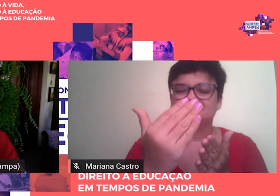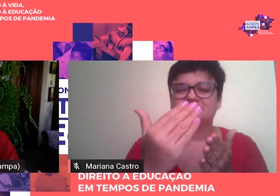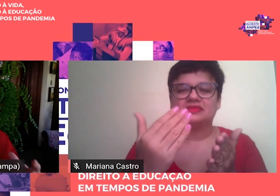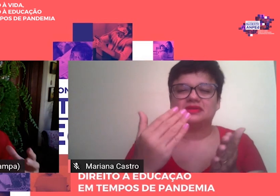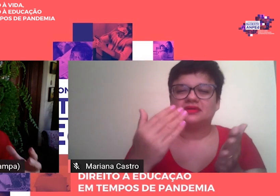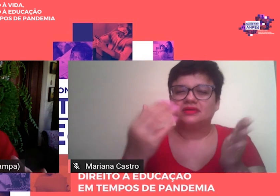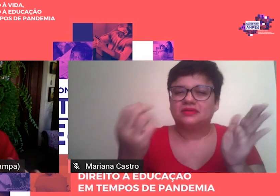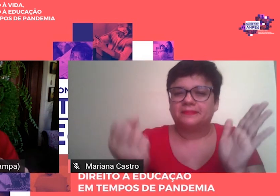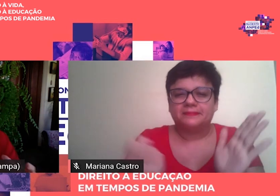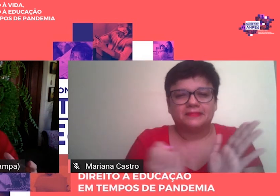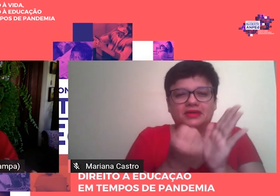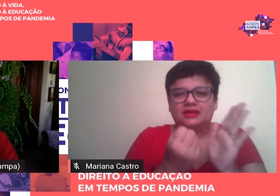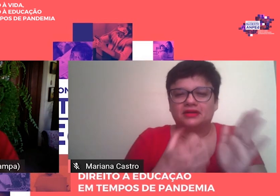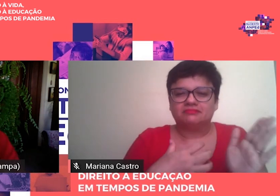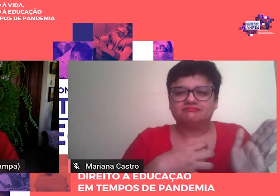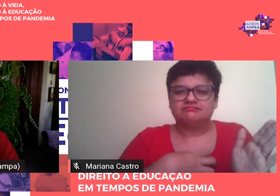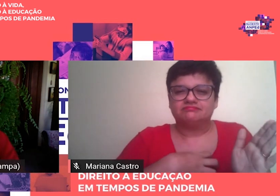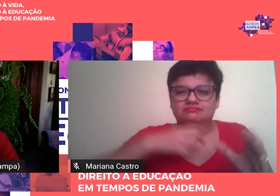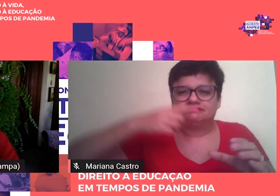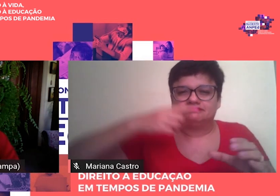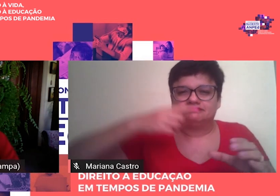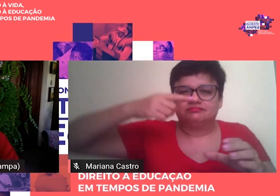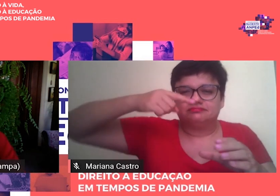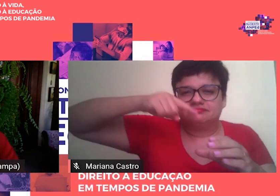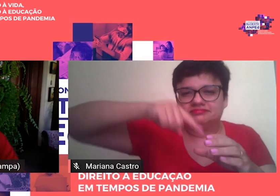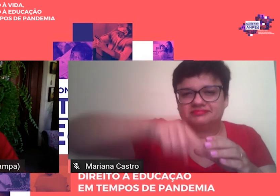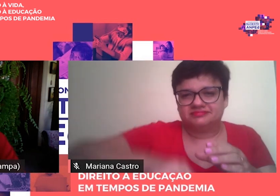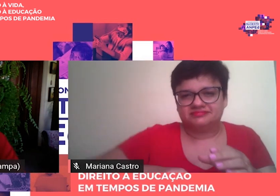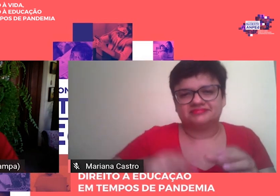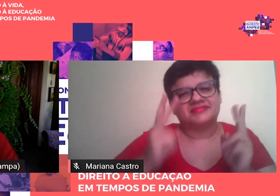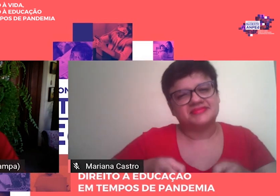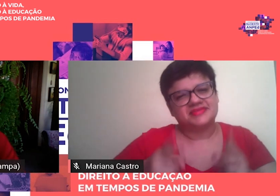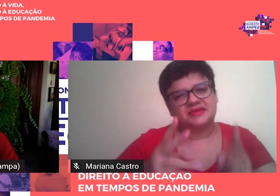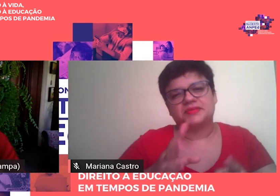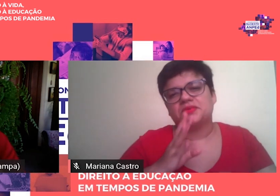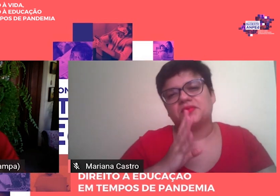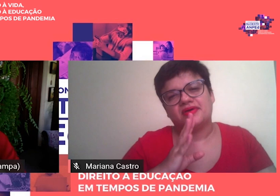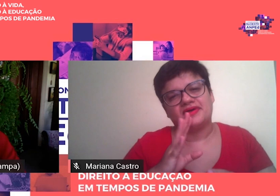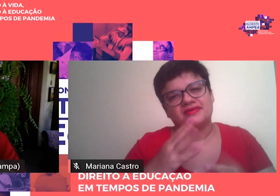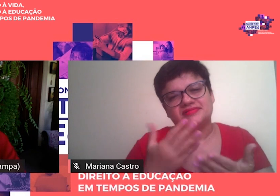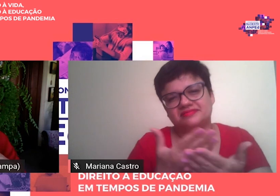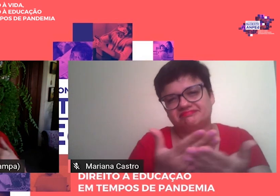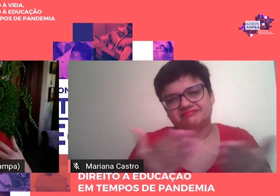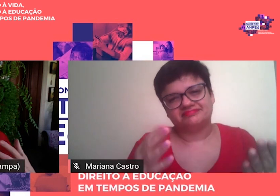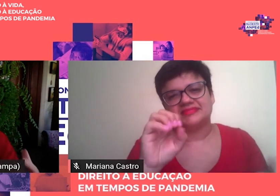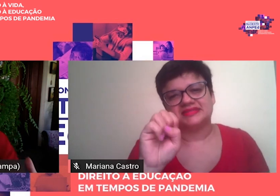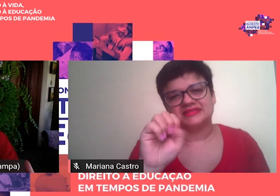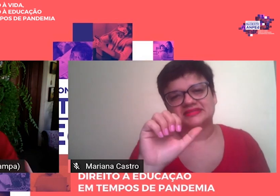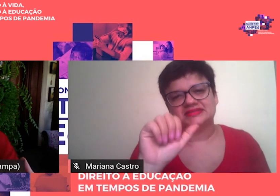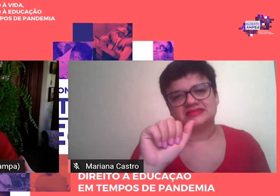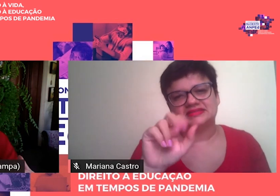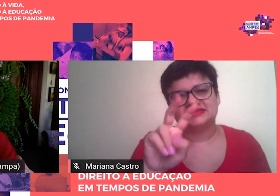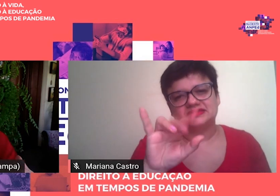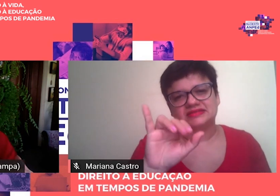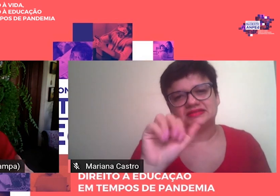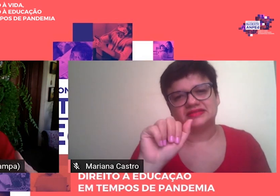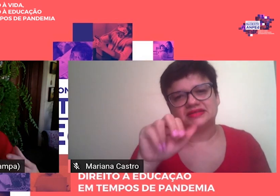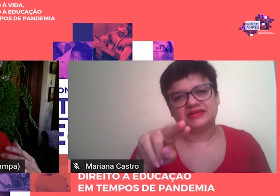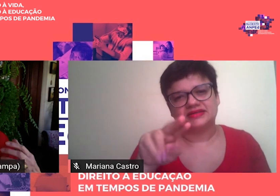né, sempre conhecido Dermival Saviani. Saviani, o professor,